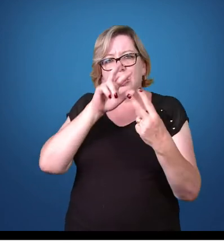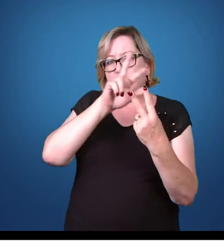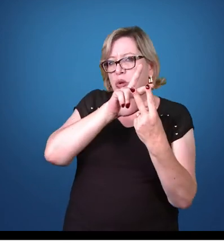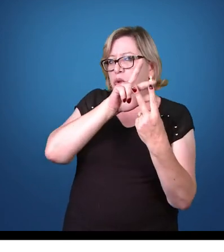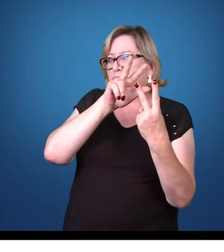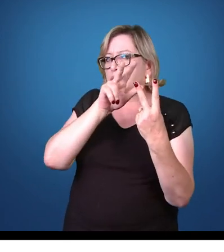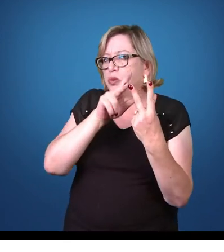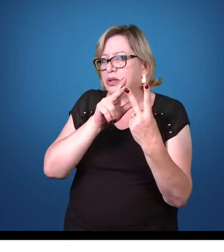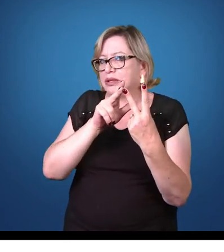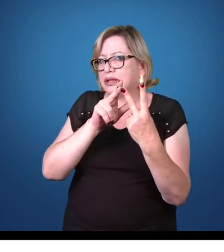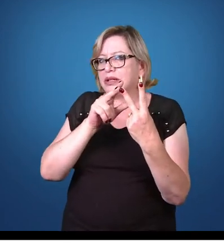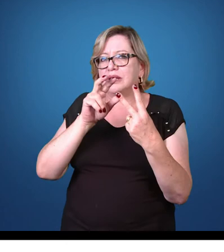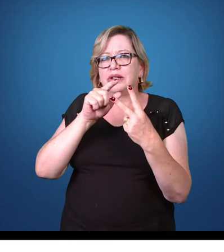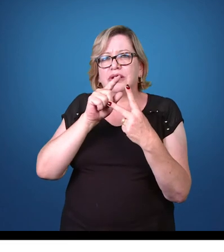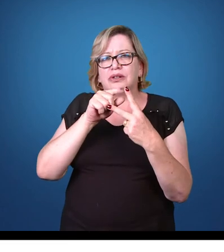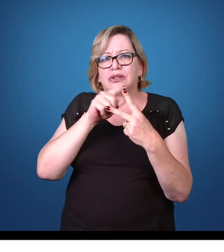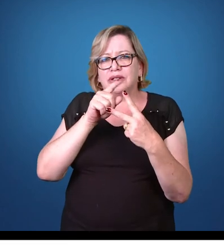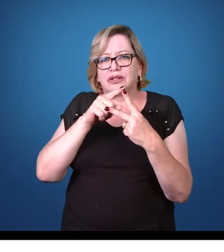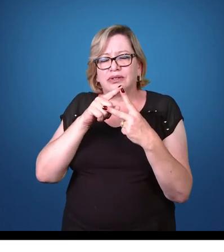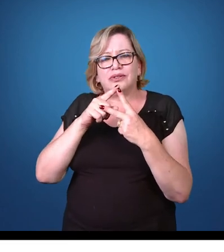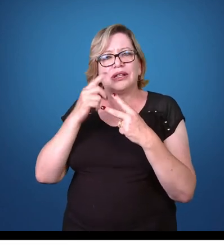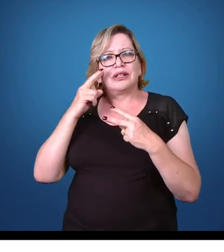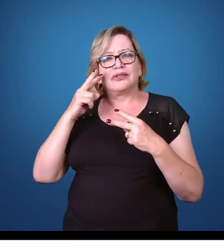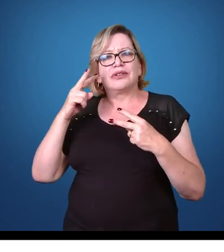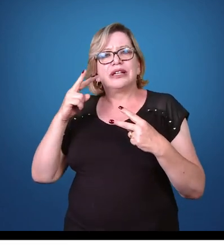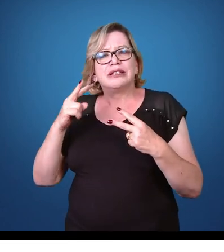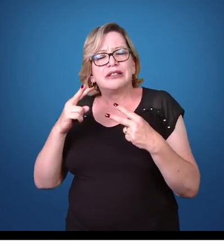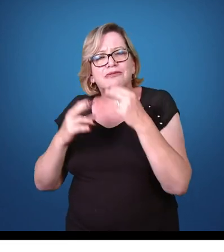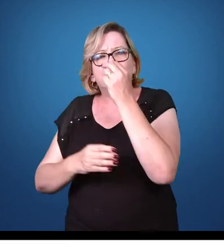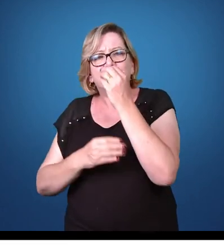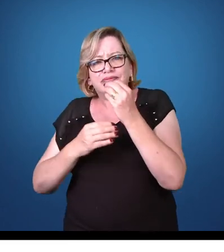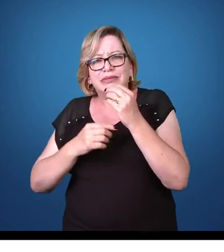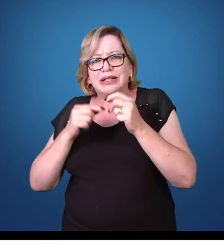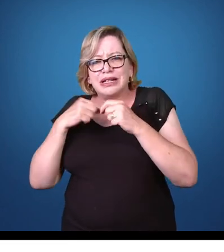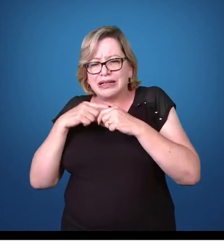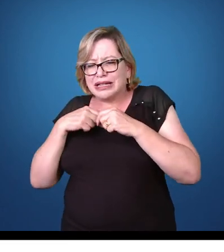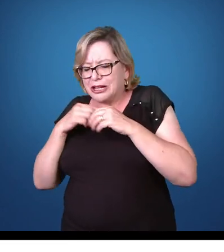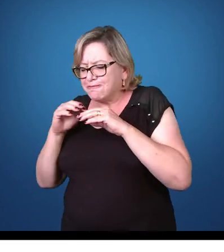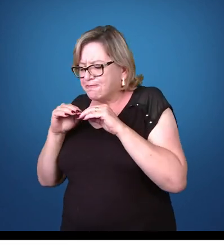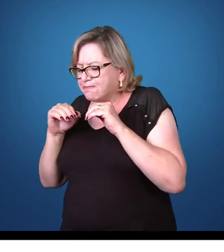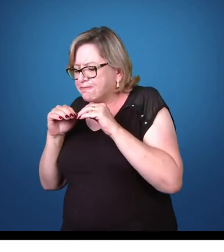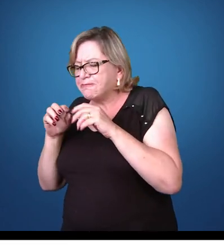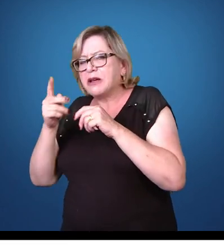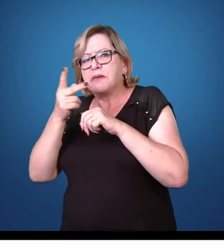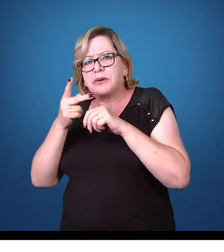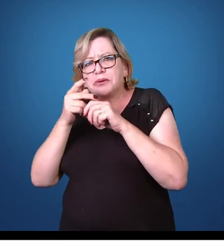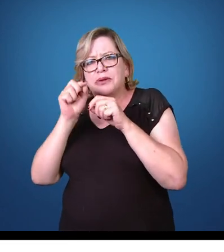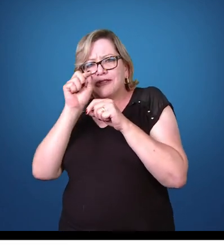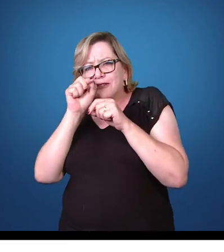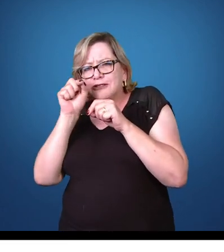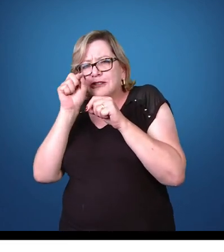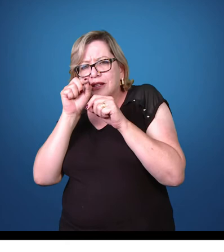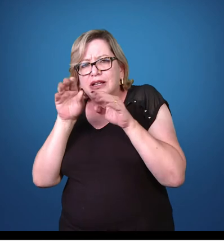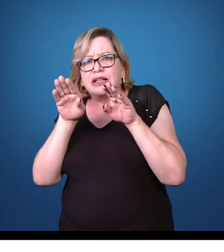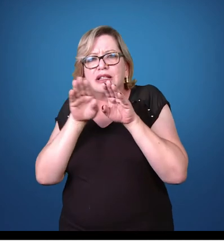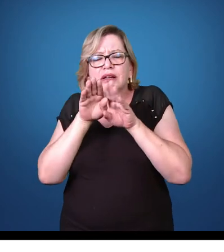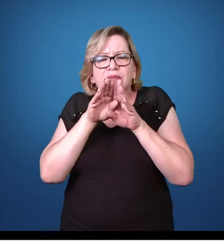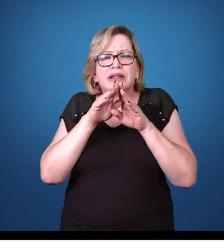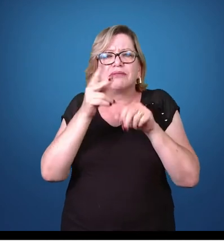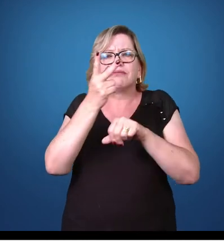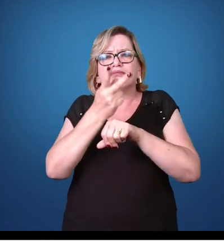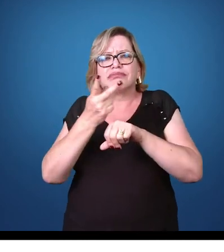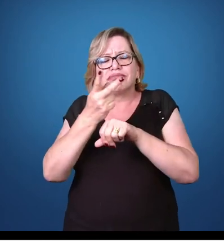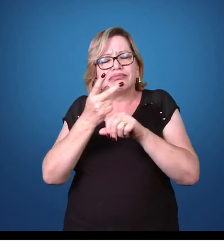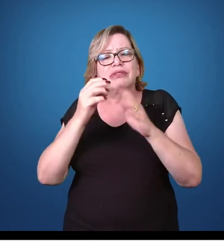presença de cistos maduros nas fezes do hospedeiro, a busca desses cistos, assim como busca de trofosoítos.